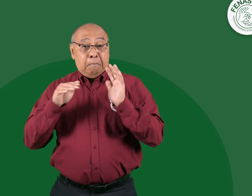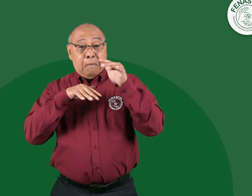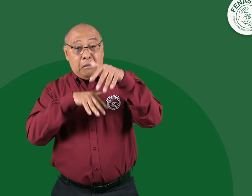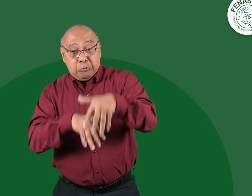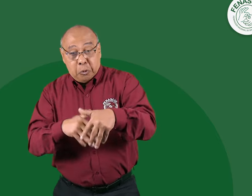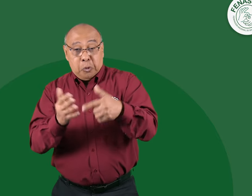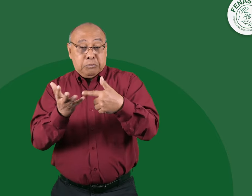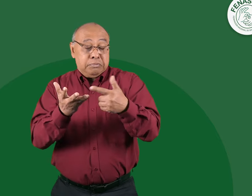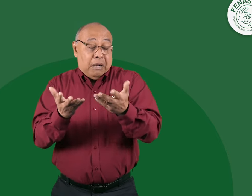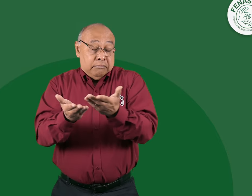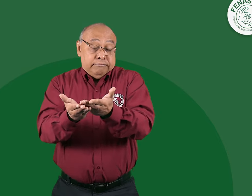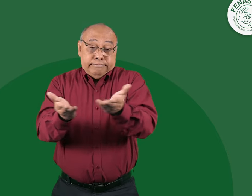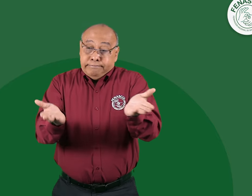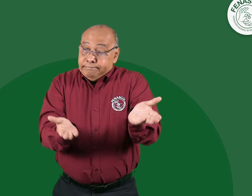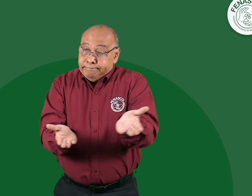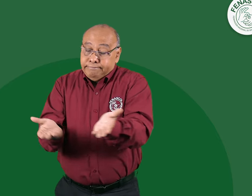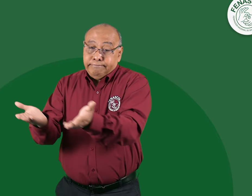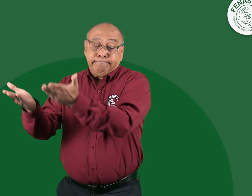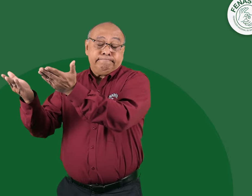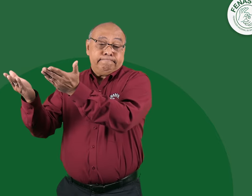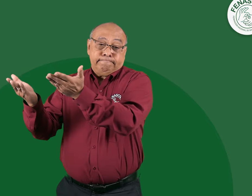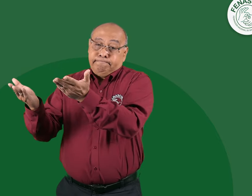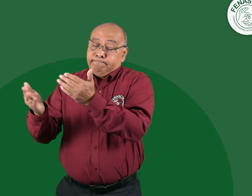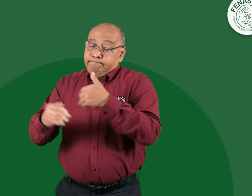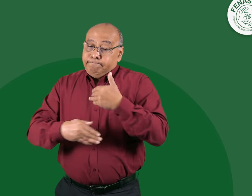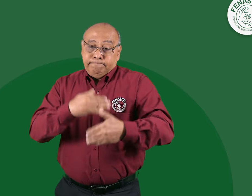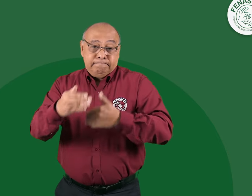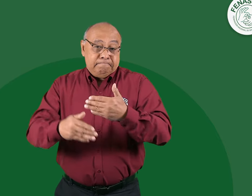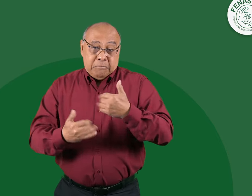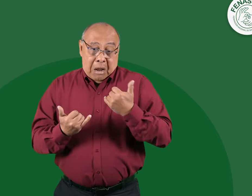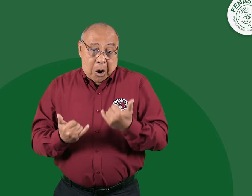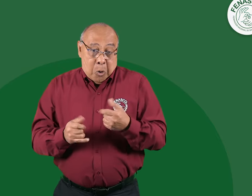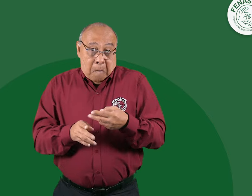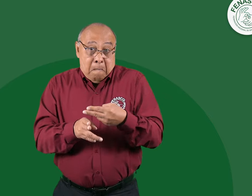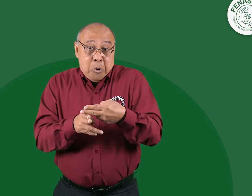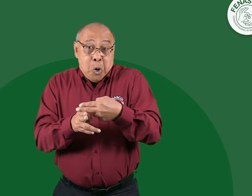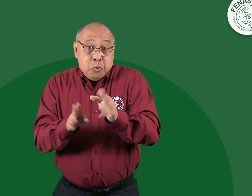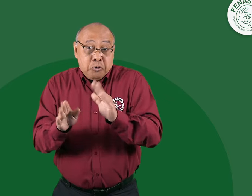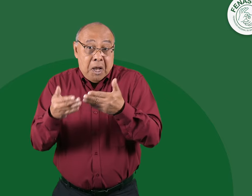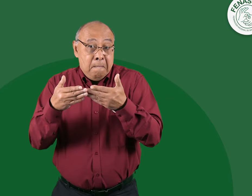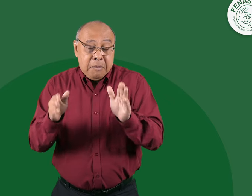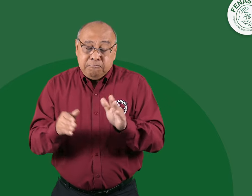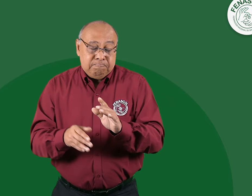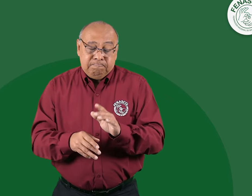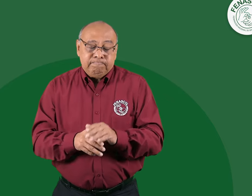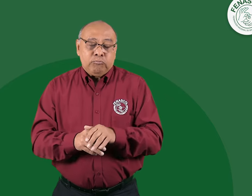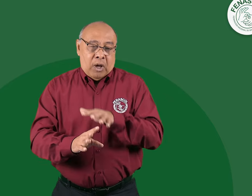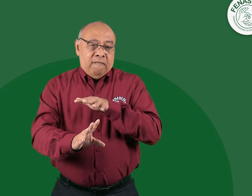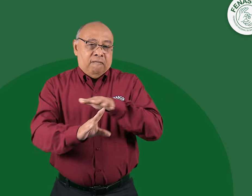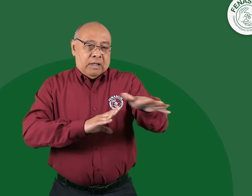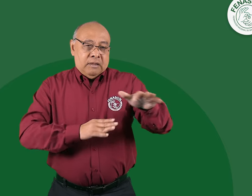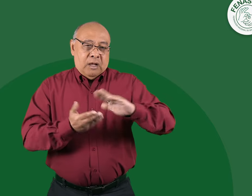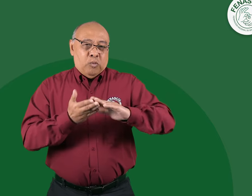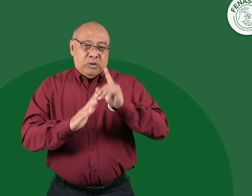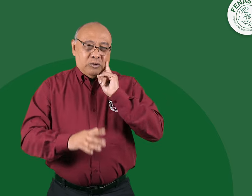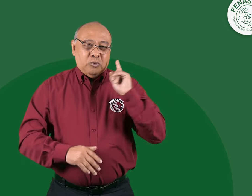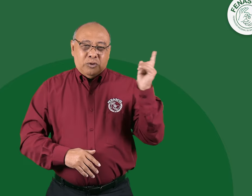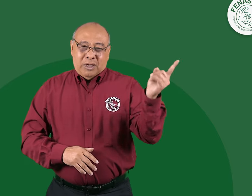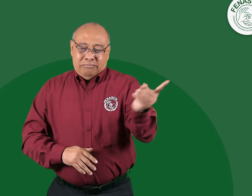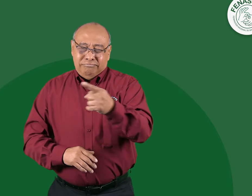directamente con el ministerio TIC. Se mencionó de un plantón y demás, lo cual pueden hacer. La verdad, la apertura